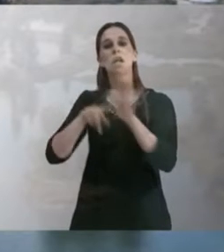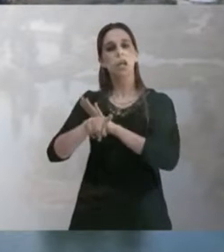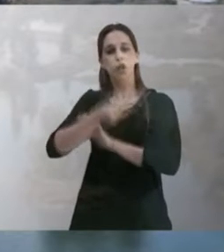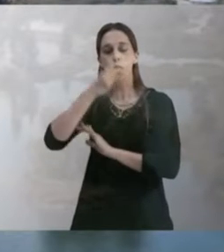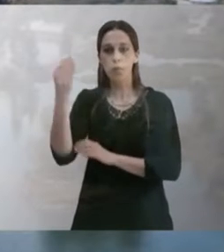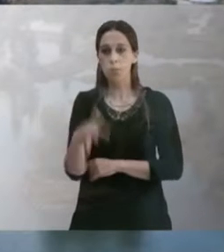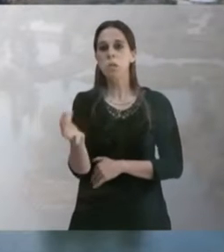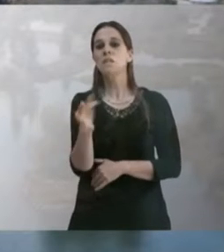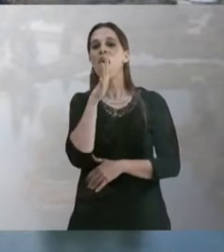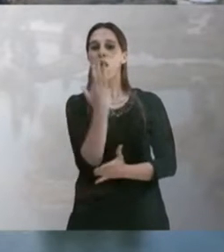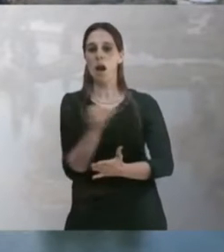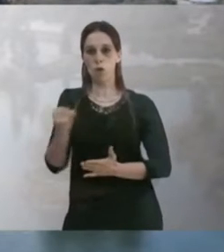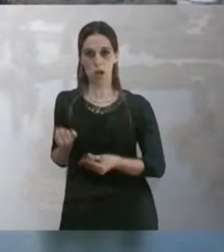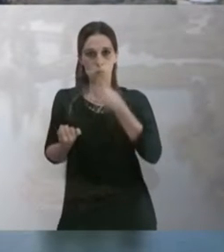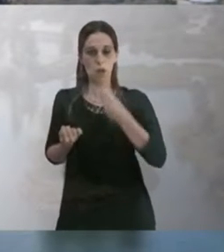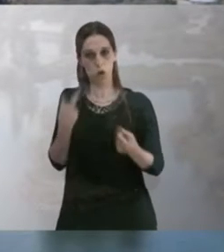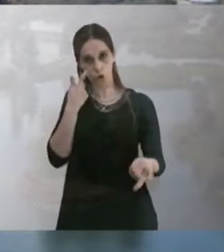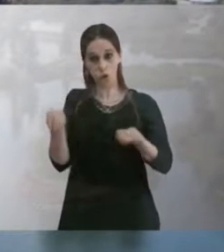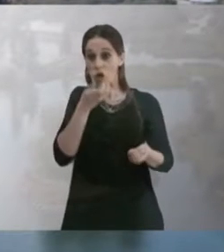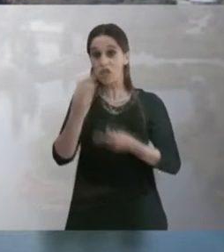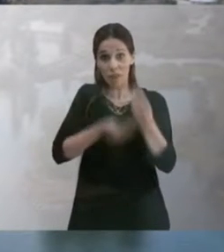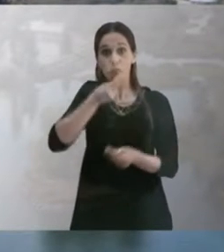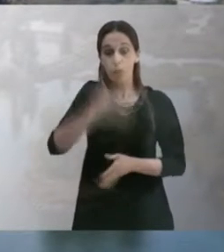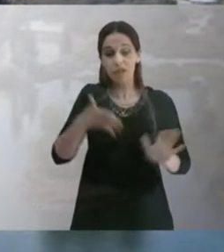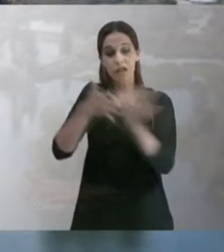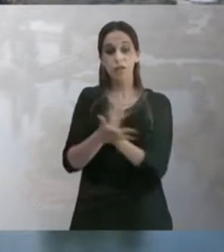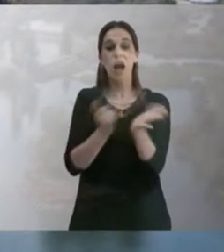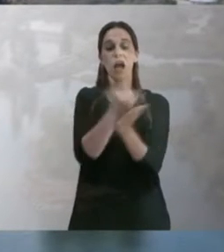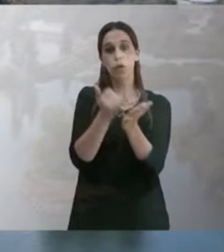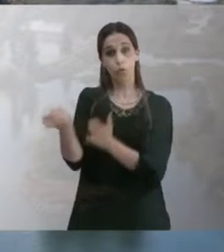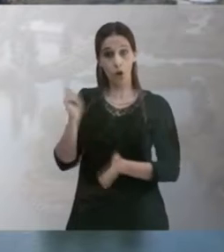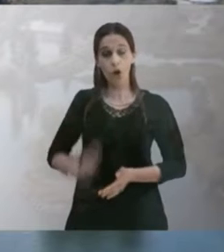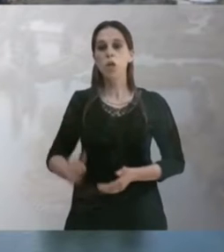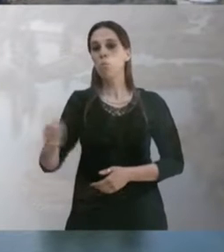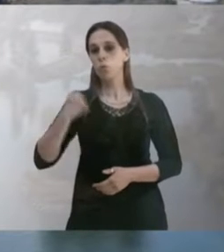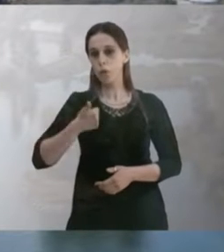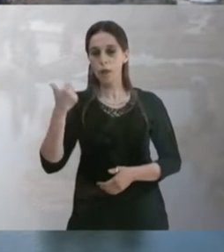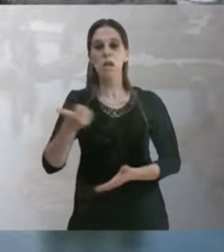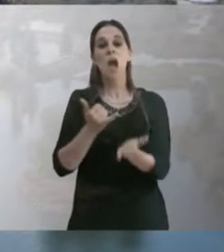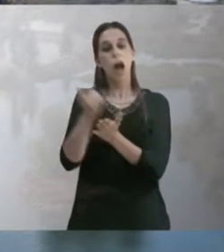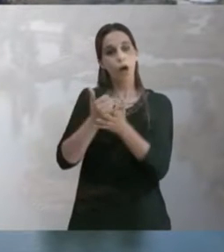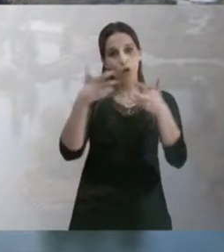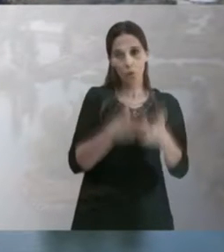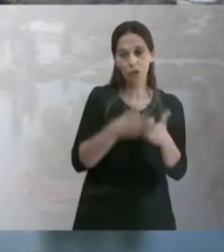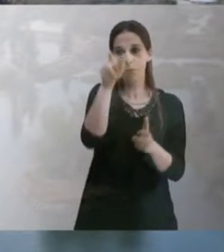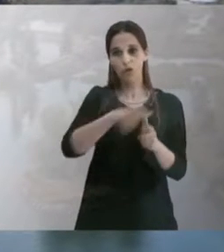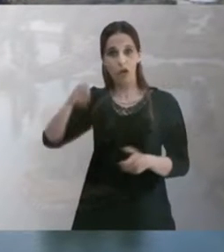tenemos agua... ...debemos gestionarla bien y ahorrarla... ...si lo hacemos daremos más oportunidades a nuestros agricultores... ...a la agroindustria, a la gente del